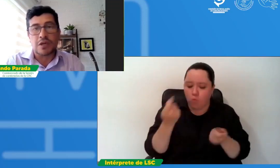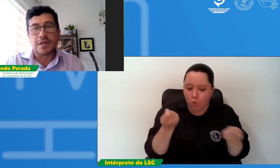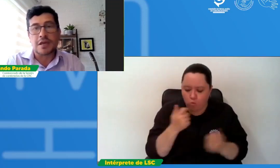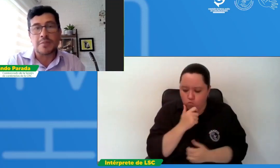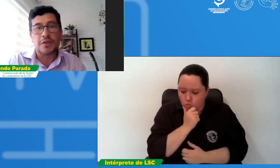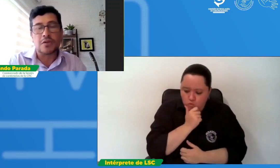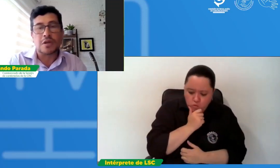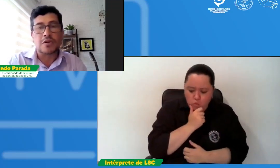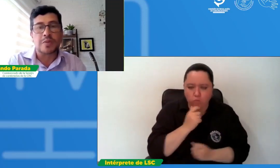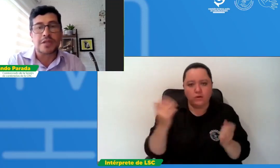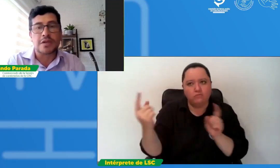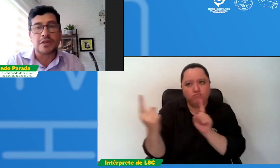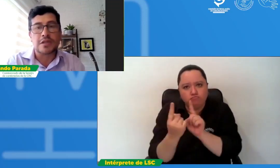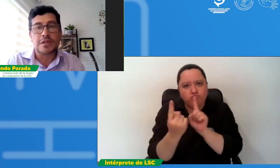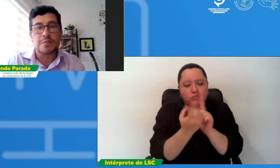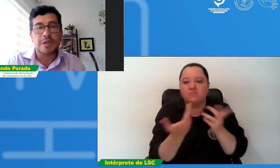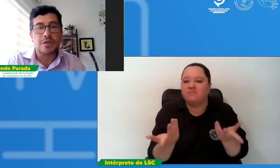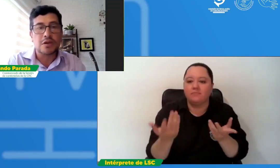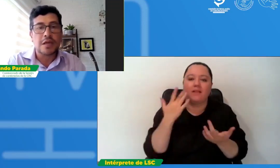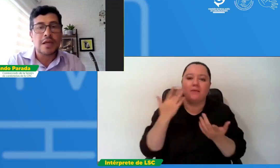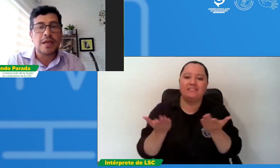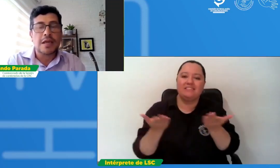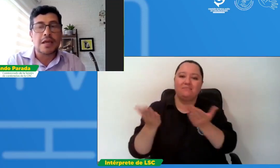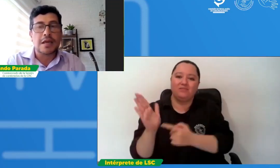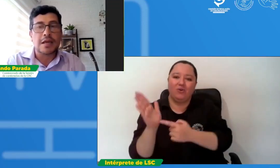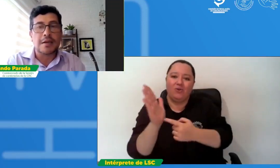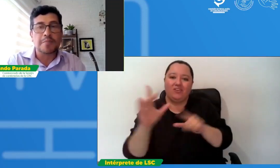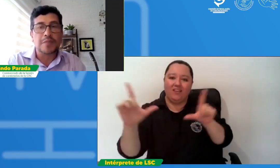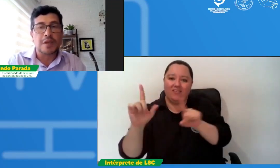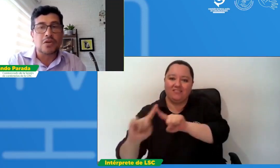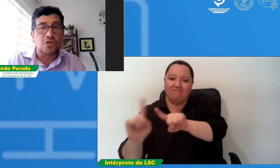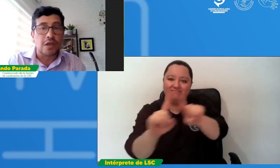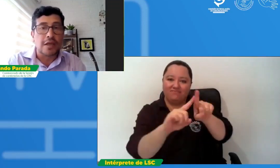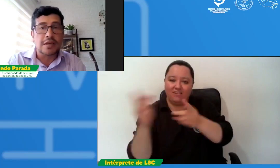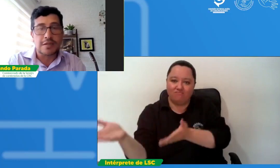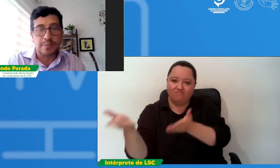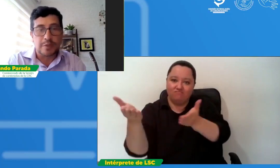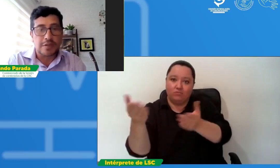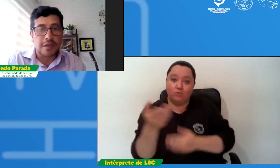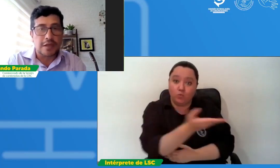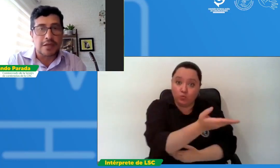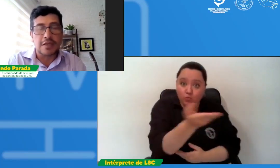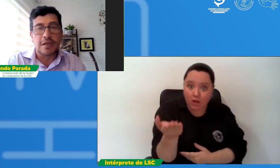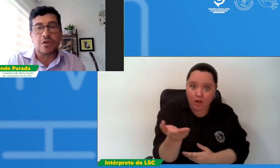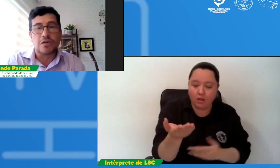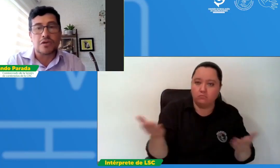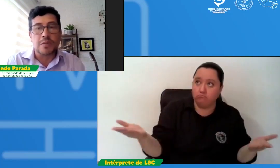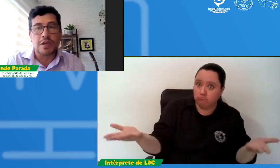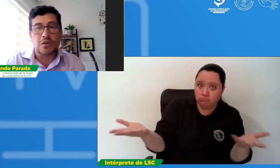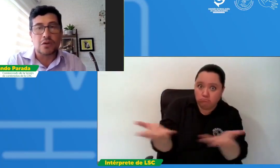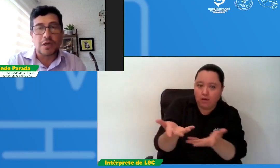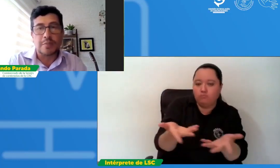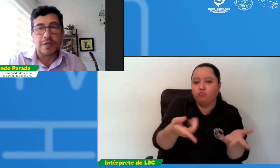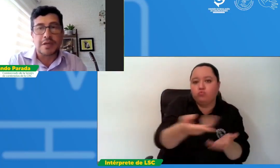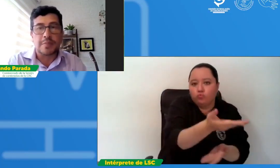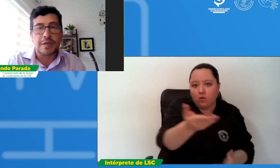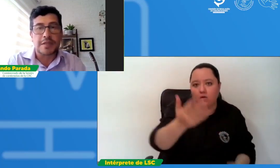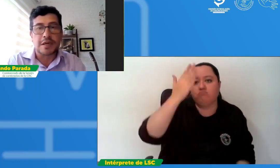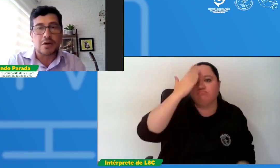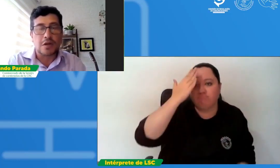acercamiento entre los prestadores del servicio y ustedes pues que tienen el conocimiento o la capacidad para hacerlo las